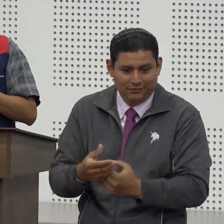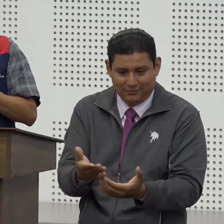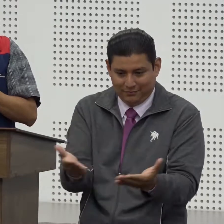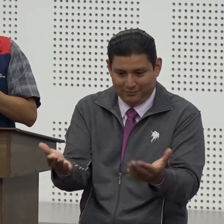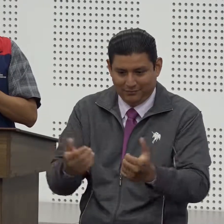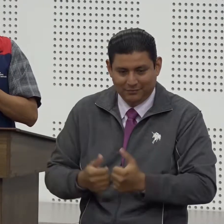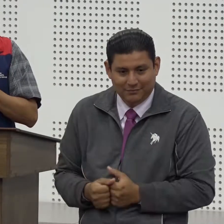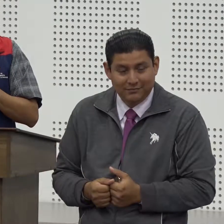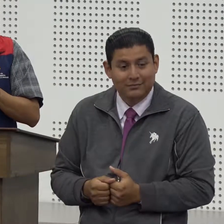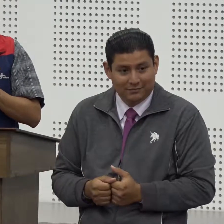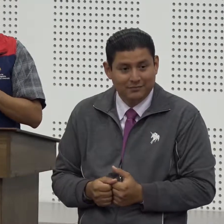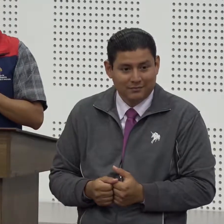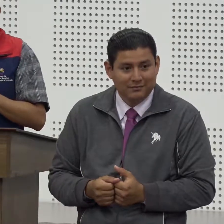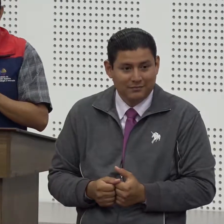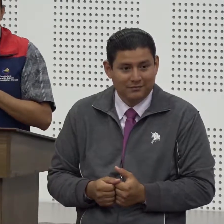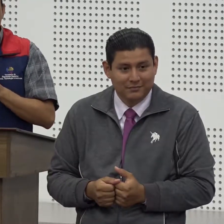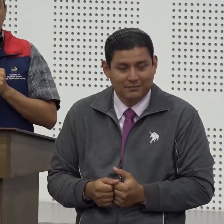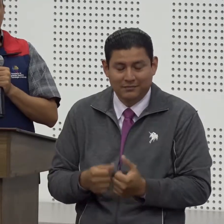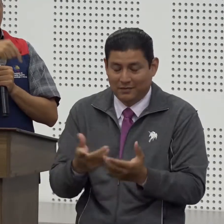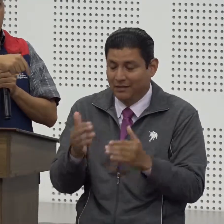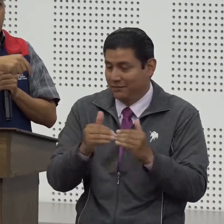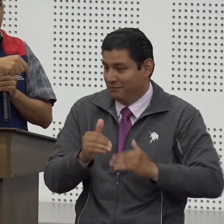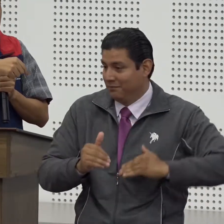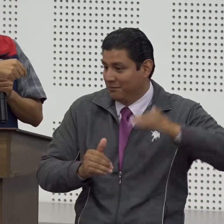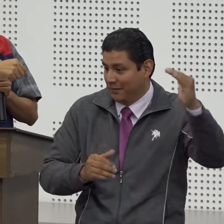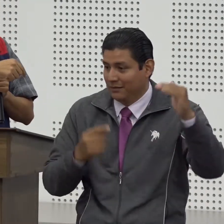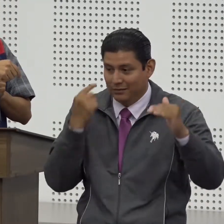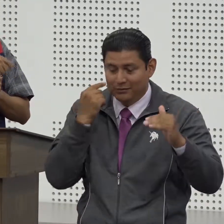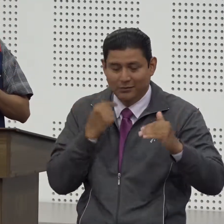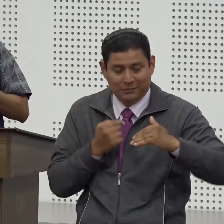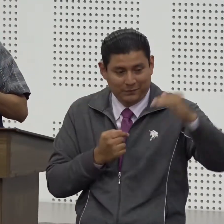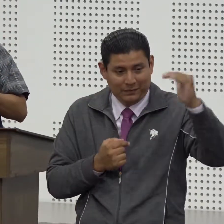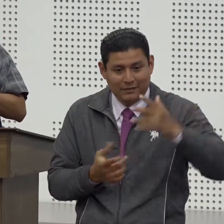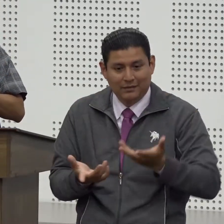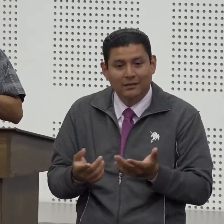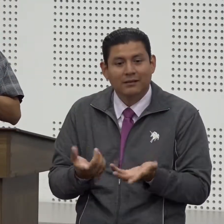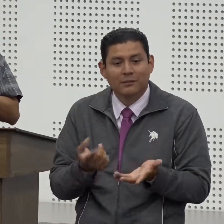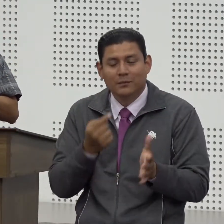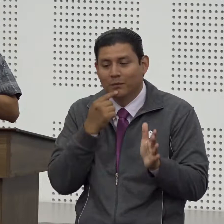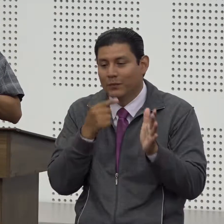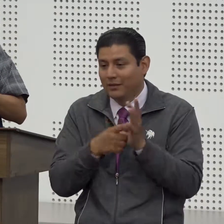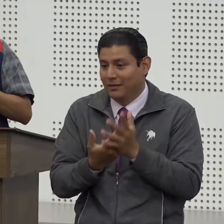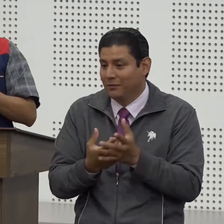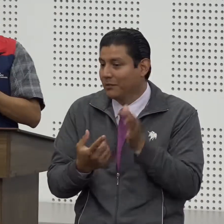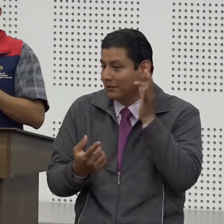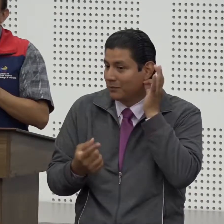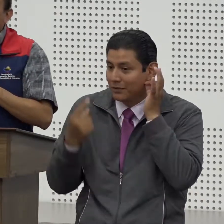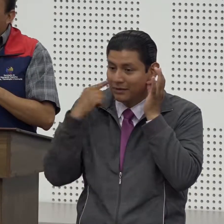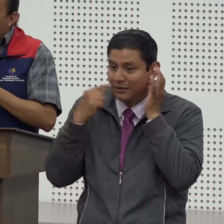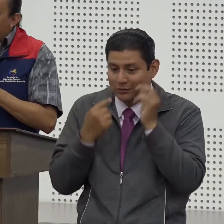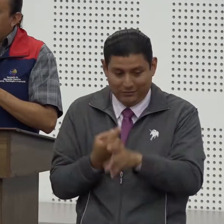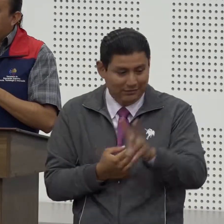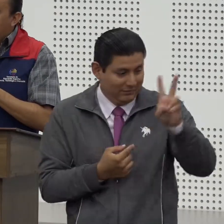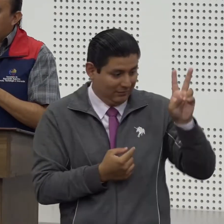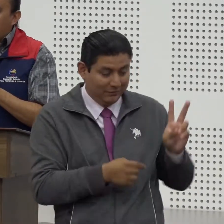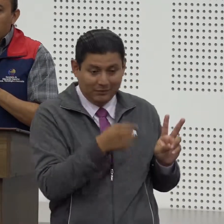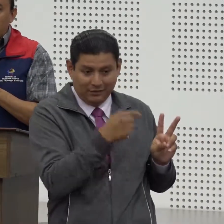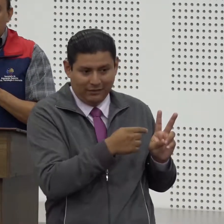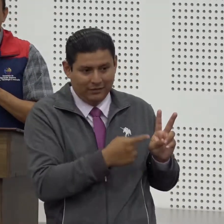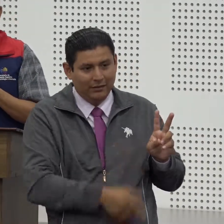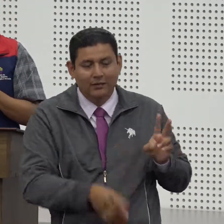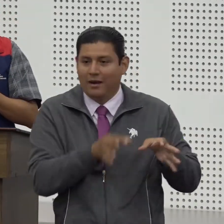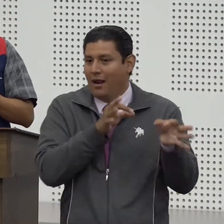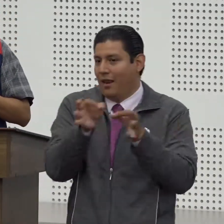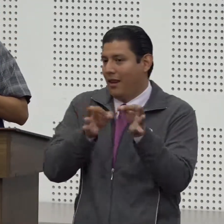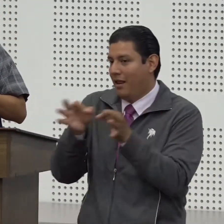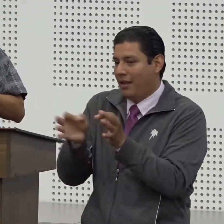si tienen una ventaja sobre nosotros solamente de ver a las dos niñas de acá hablarme de sus sueños yo me di cuenta que ellos tienen una